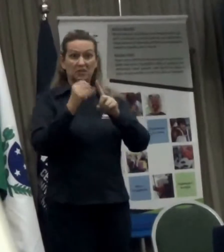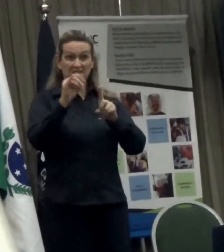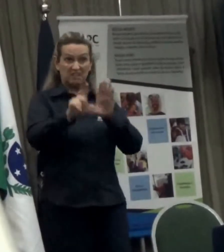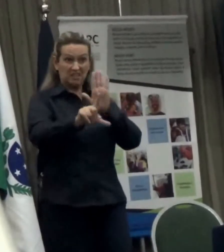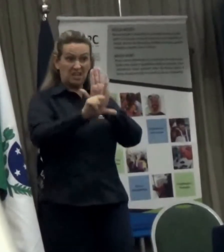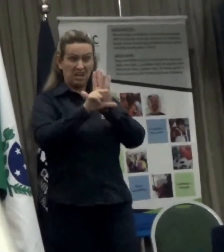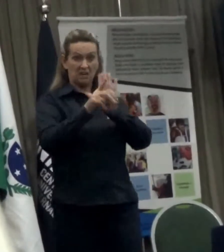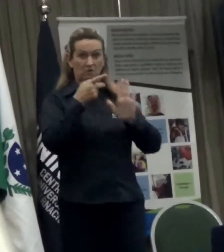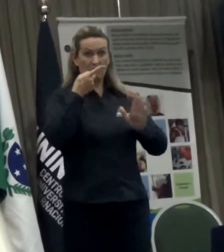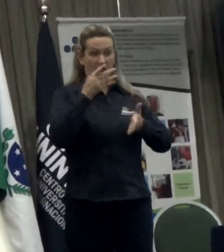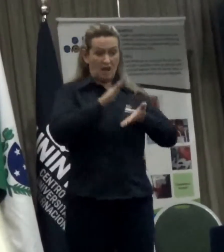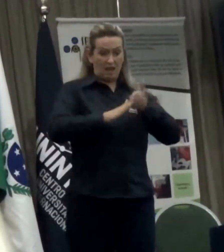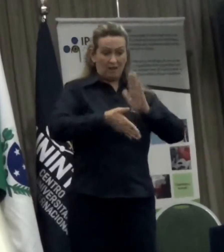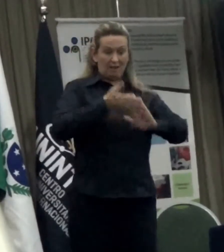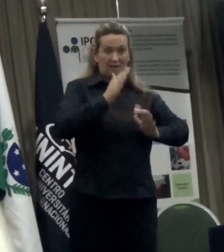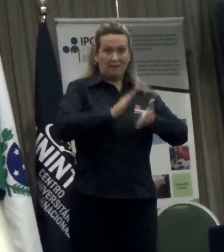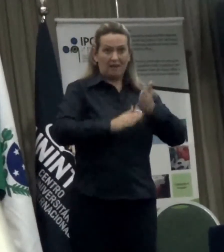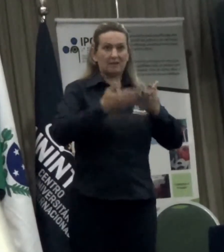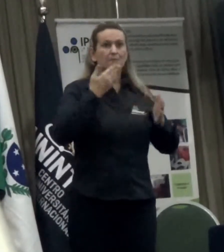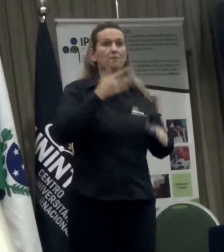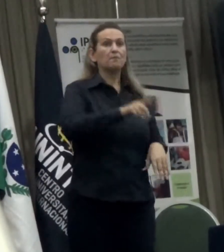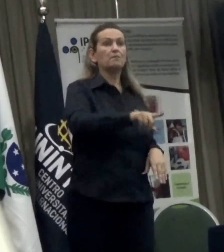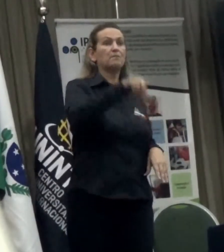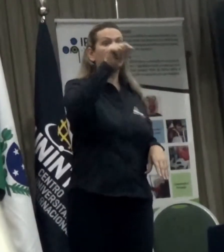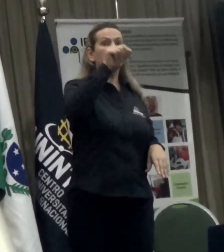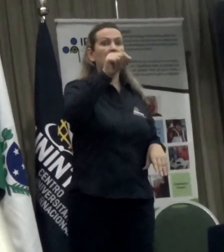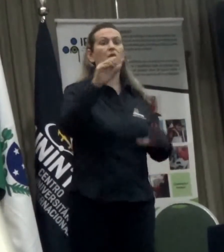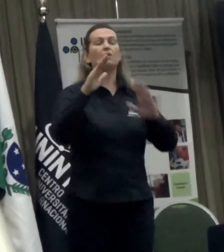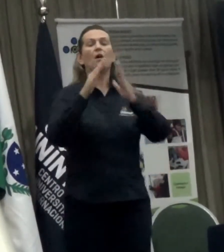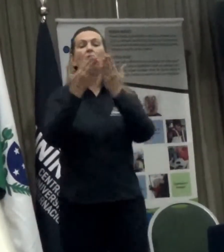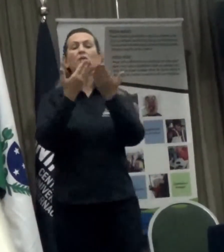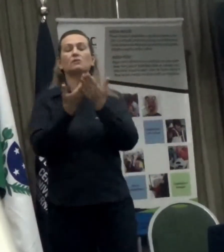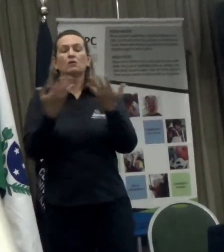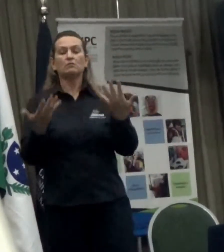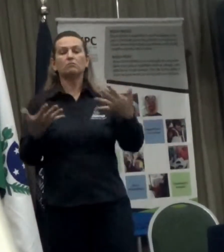a escola regular passa a ser a regra. Ponto!